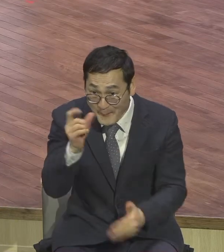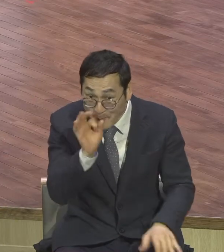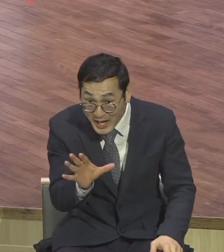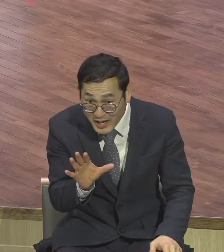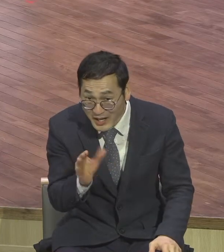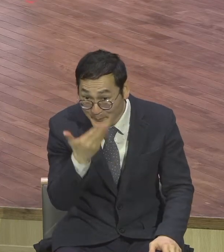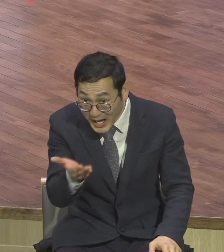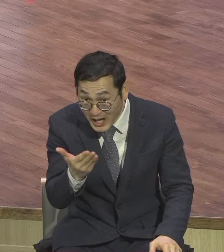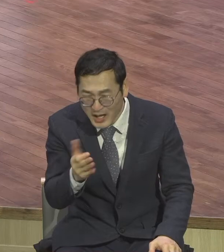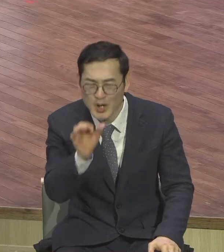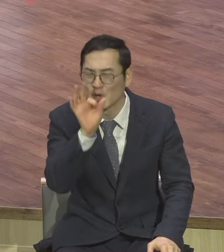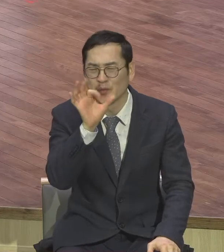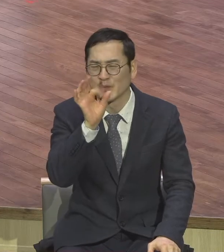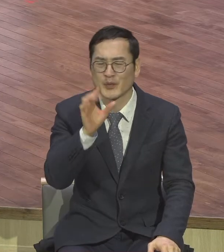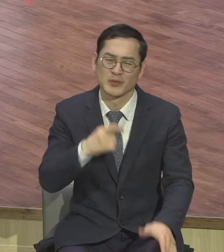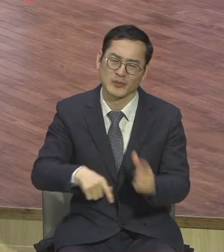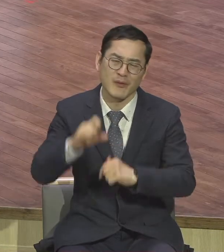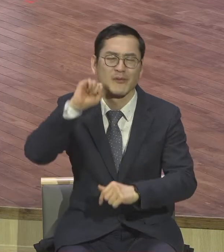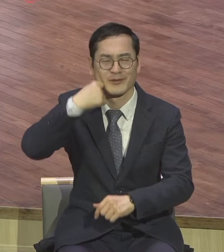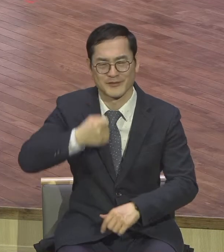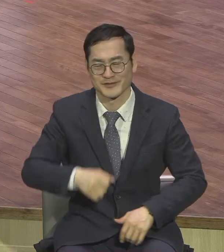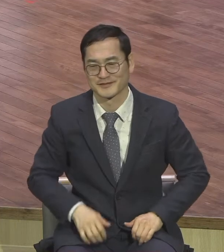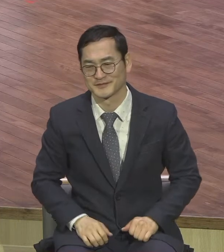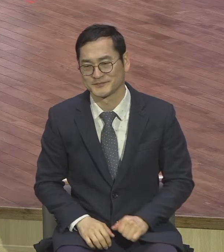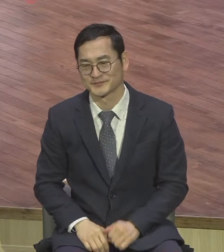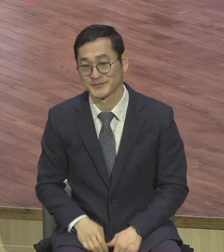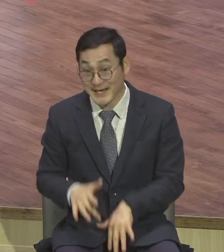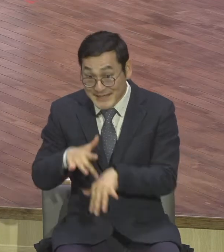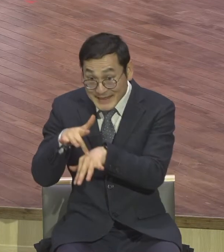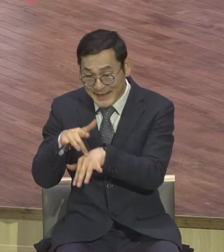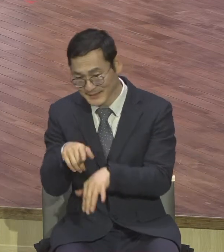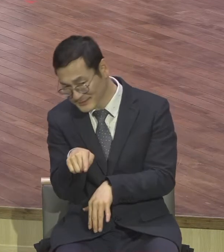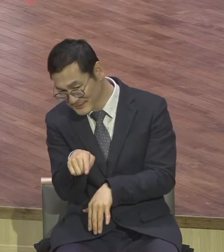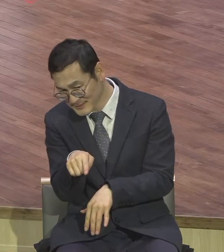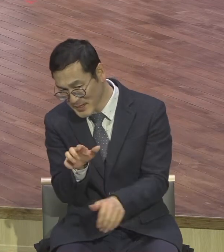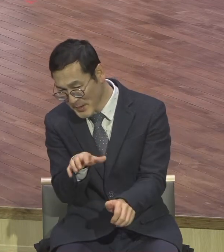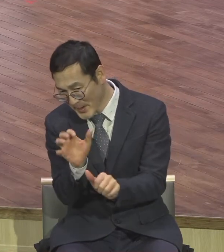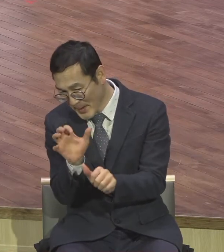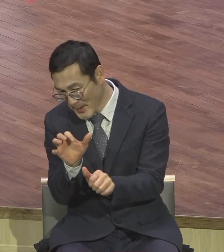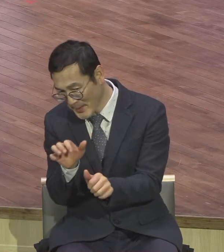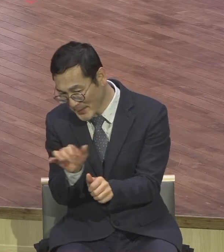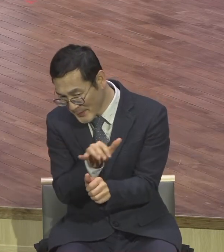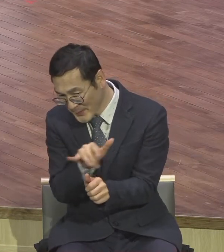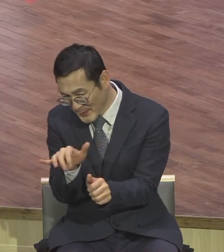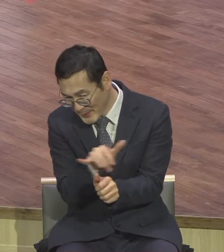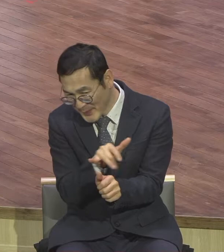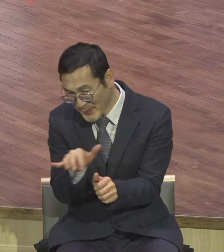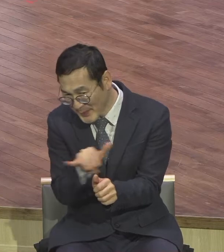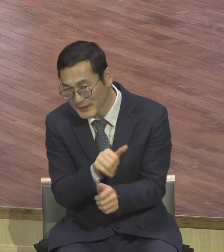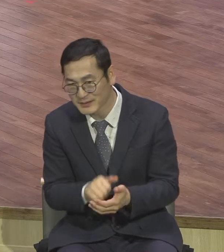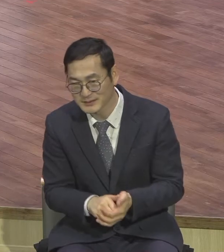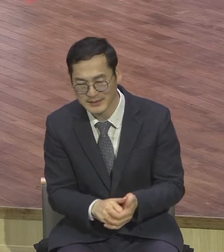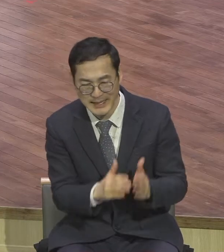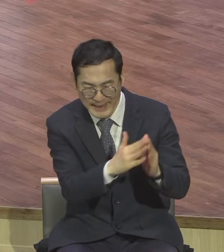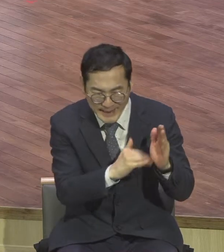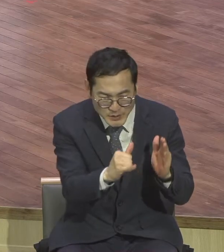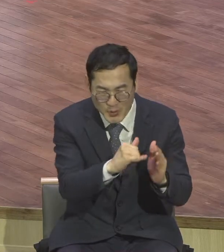사단은요 이런 환경을 아주 잘 이용을 해가지고 가정이나 교회나 이